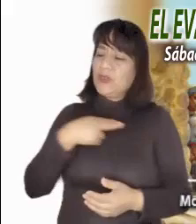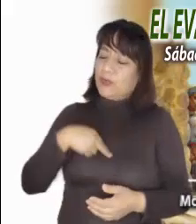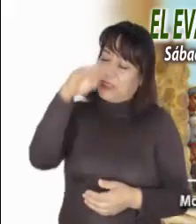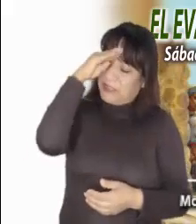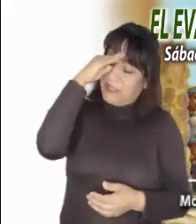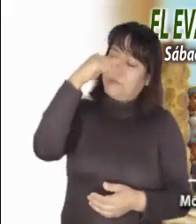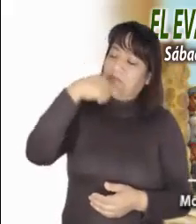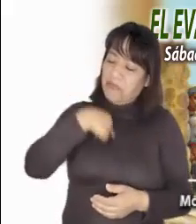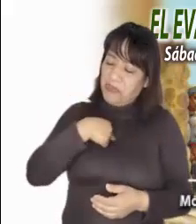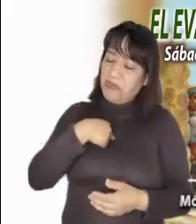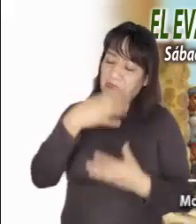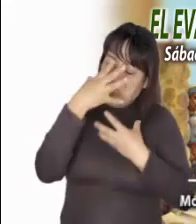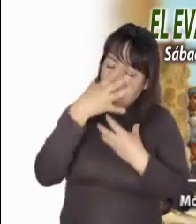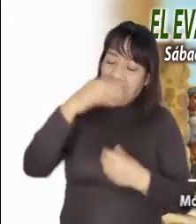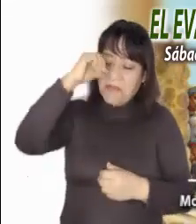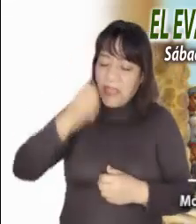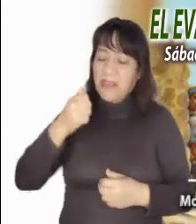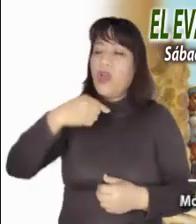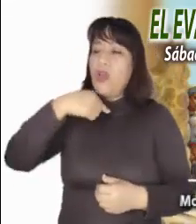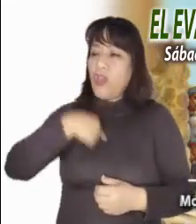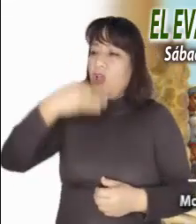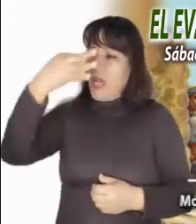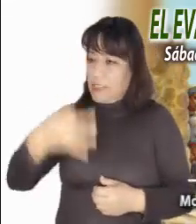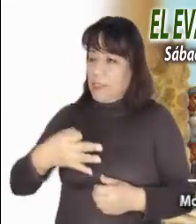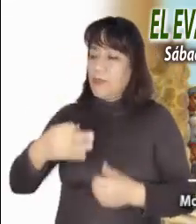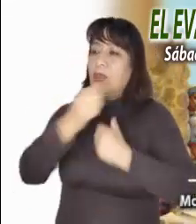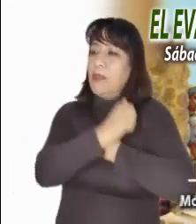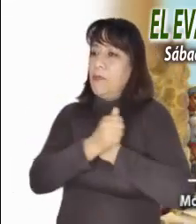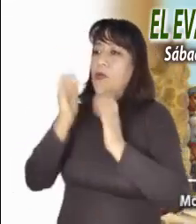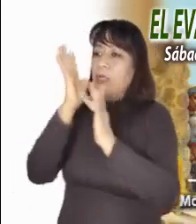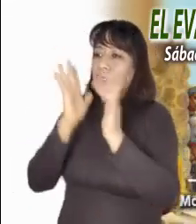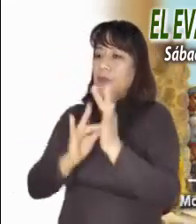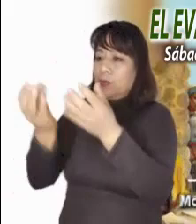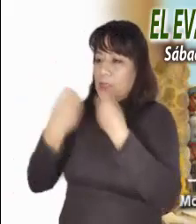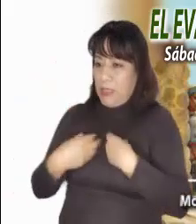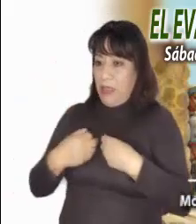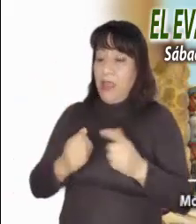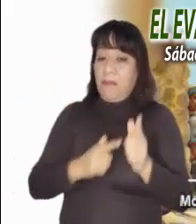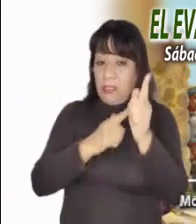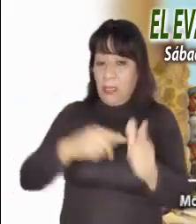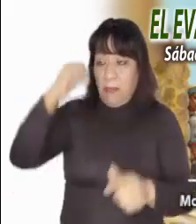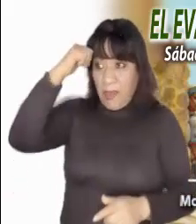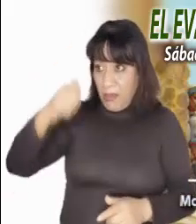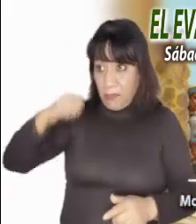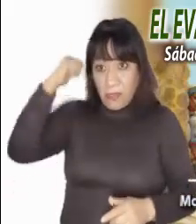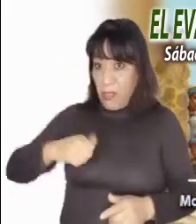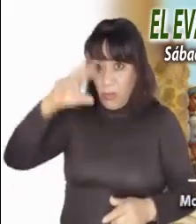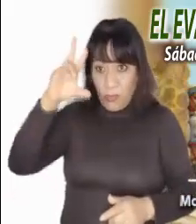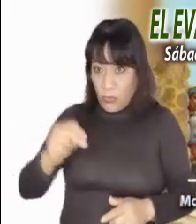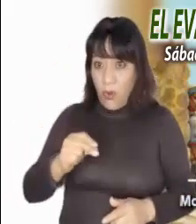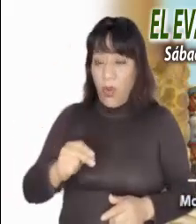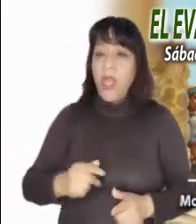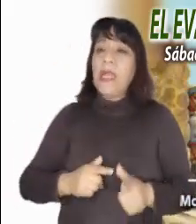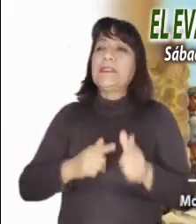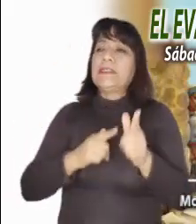aceptemos su oferta de amor especial. No para continuar en nuestro pecado, sino para, sabiéndonos amados,